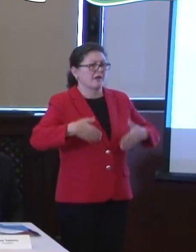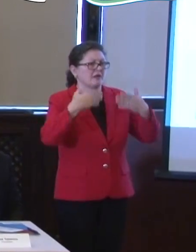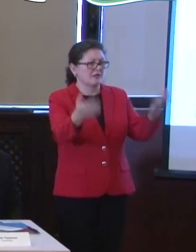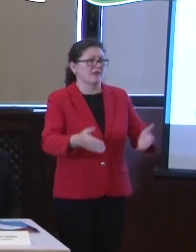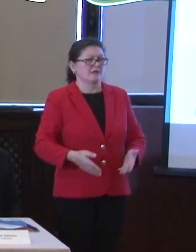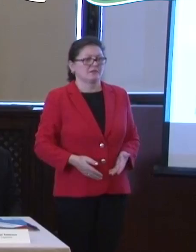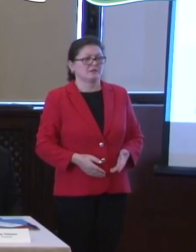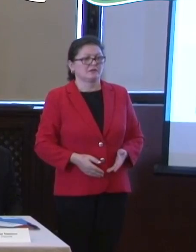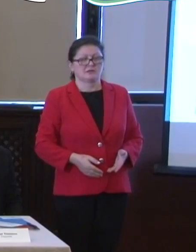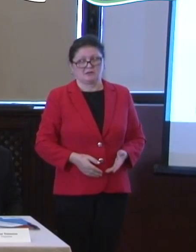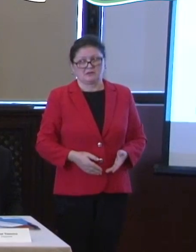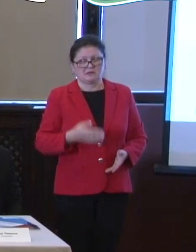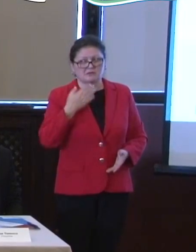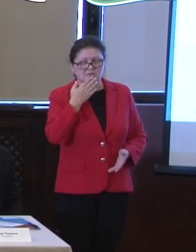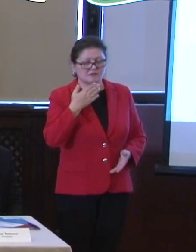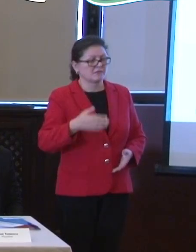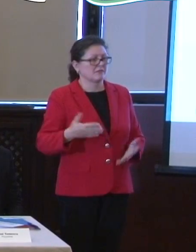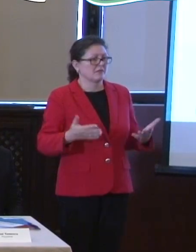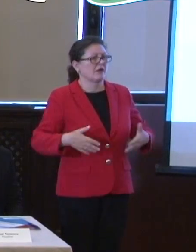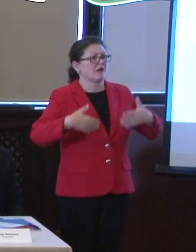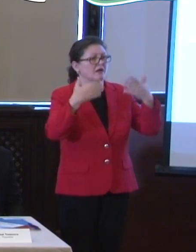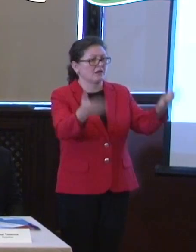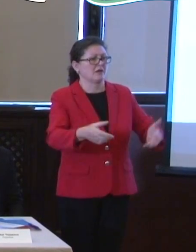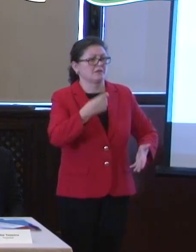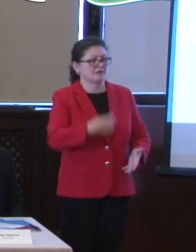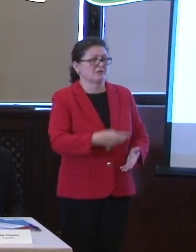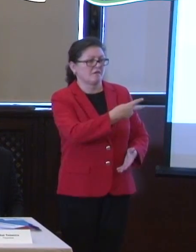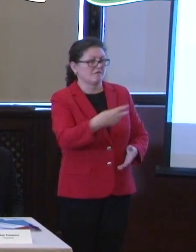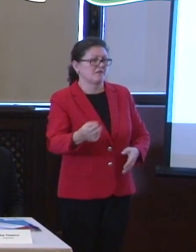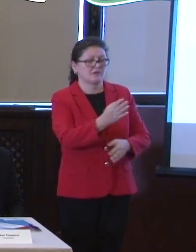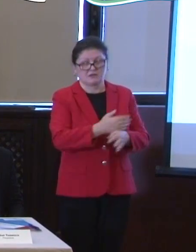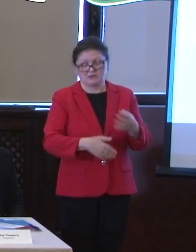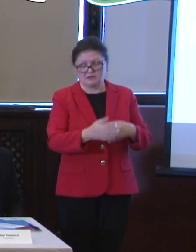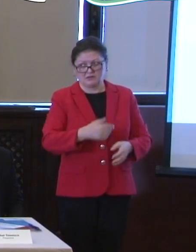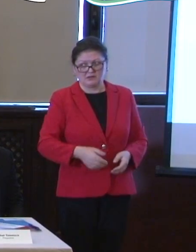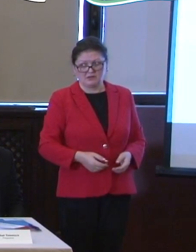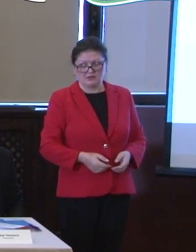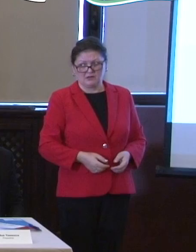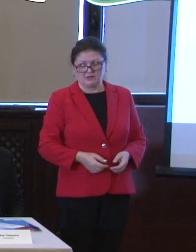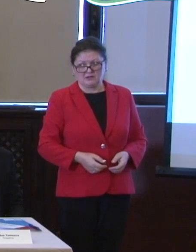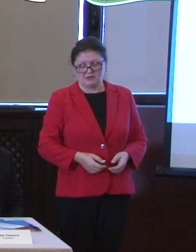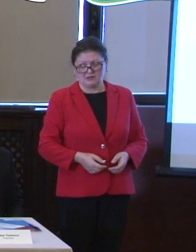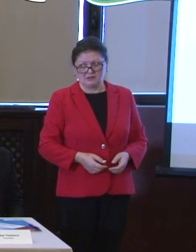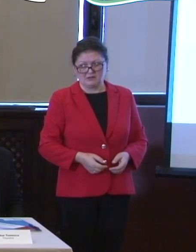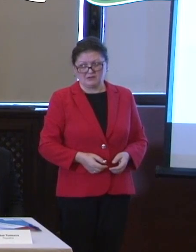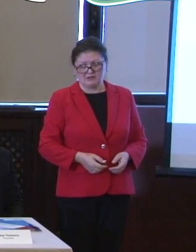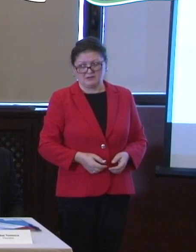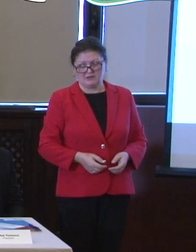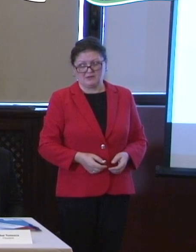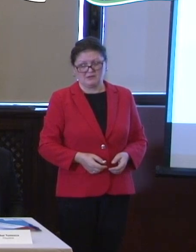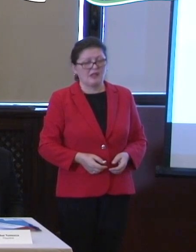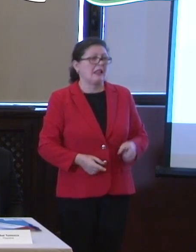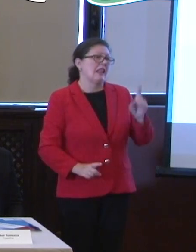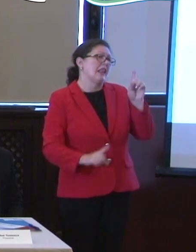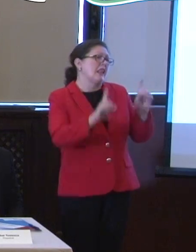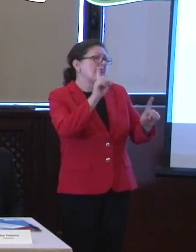unei persoane cu dizabilități premiul pe care l-a corț unei persoane fără dizabilități. A noi nu și noi. Dacă tot vrei să-i faci